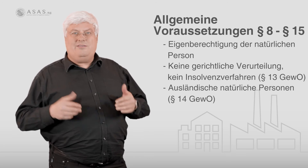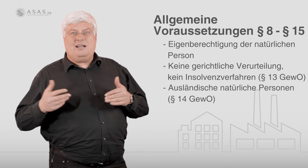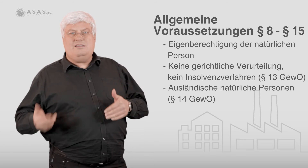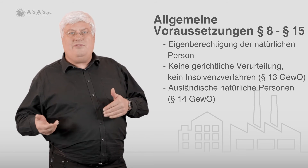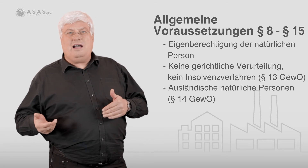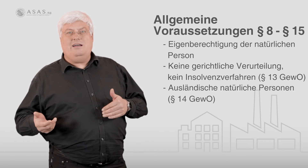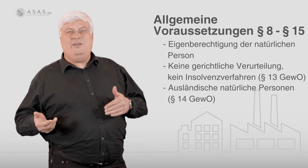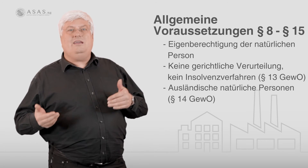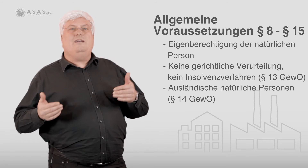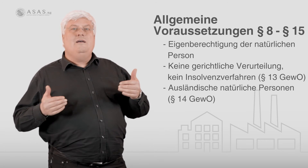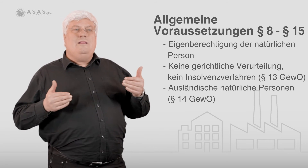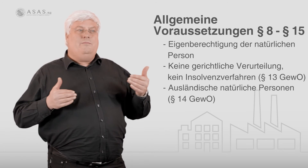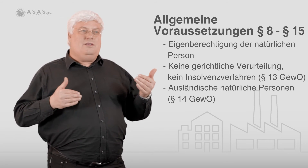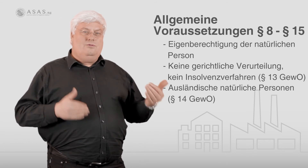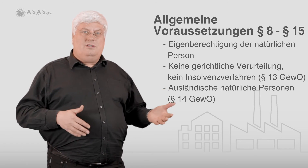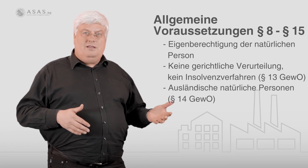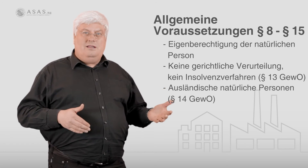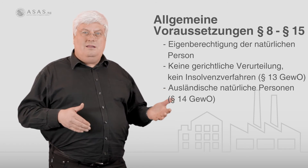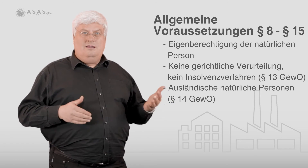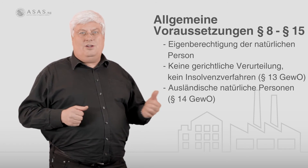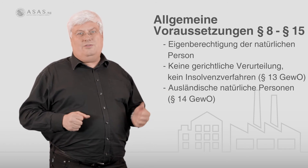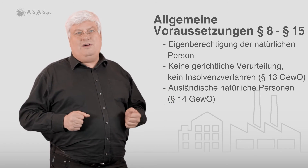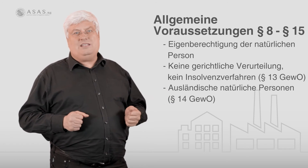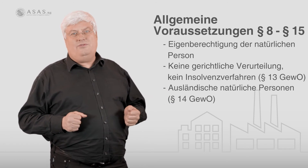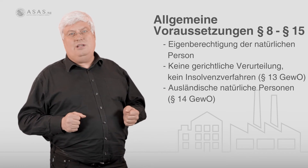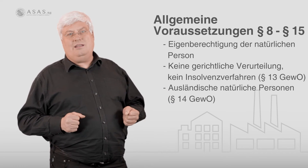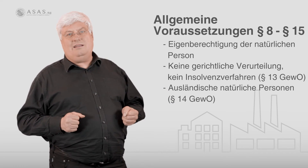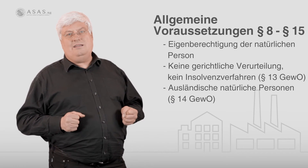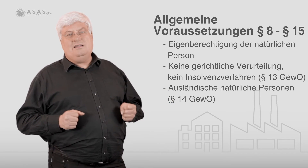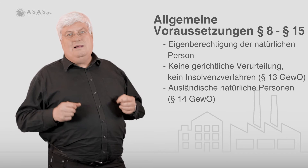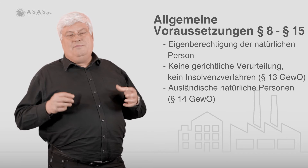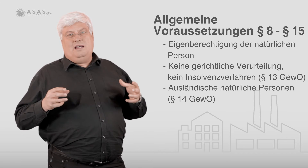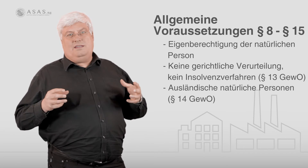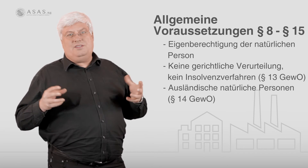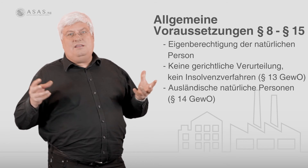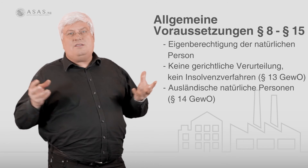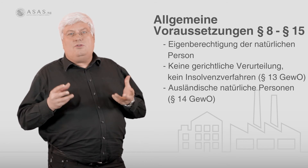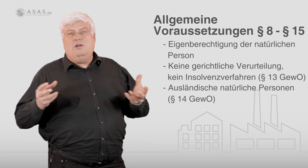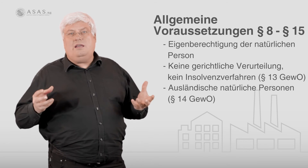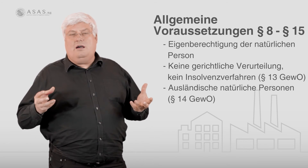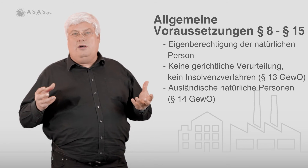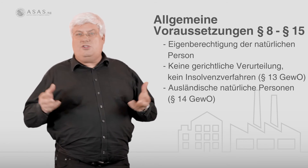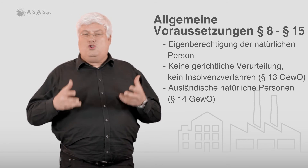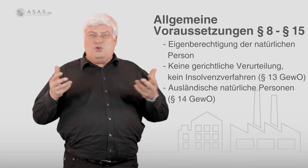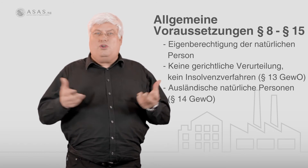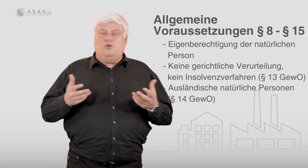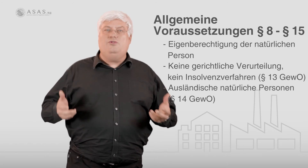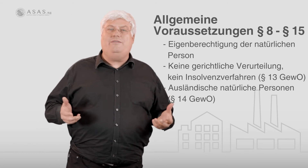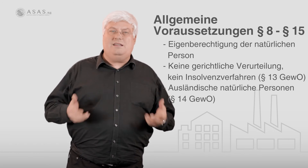Taxifahrer wegen betrunkenen Autofahrens verurteilt ist, dann sind das natürlich Ausschlussgründe, weil sie